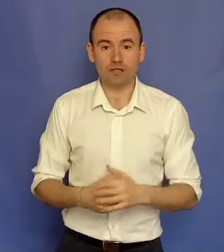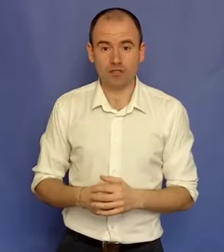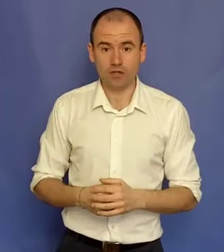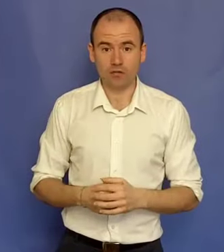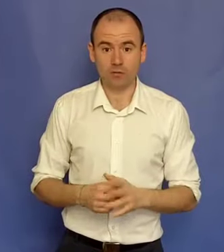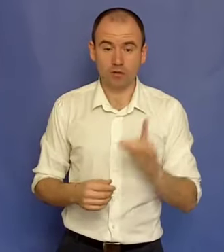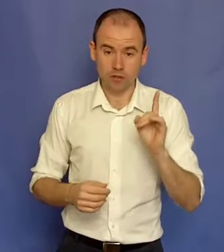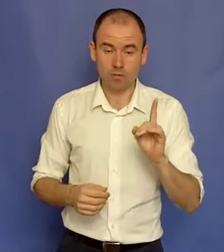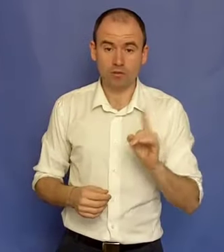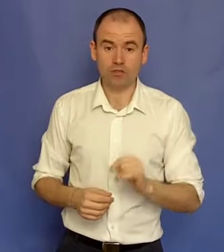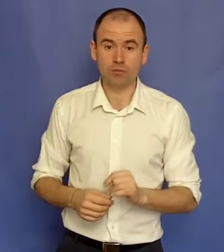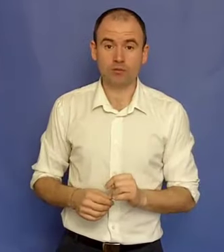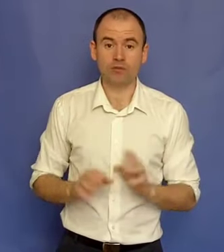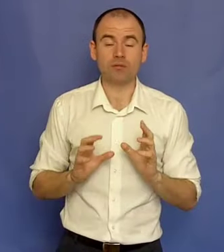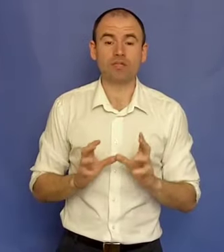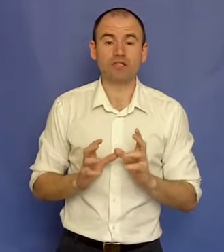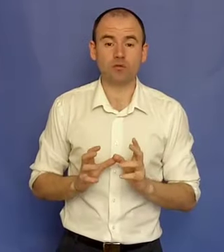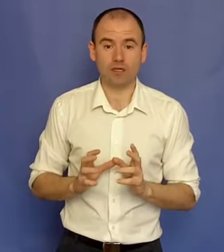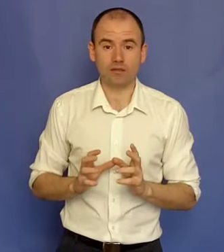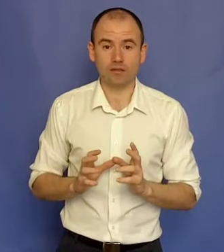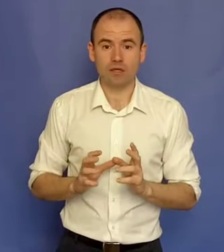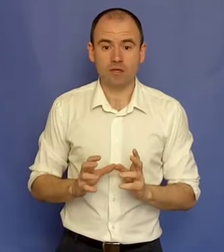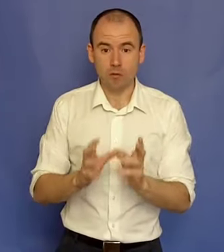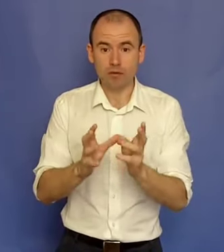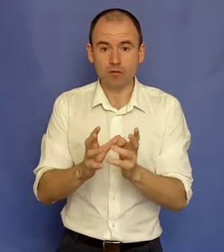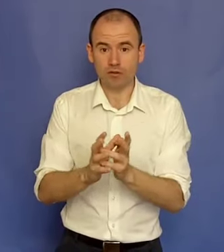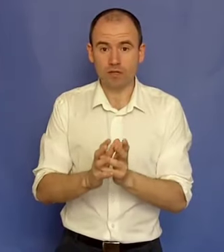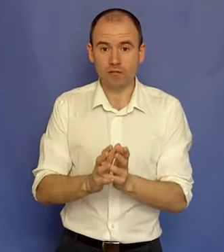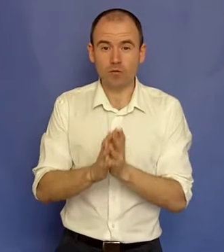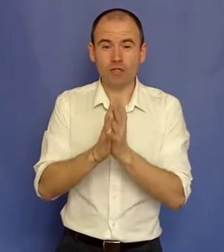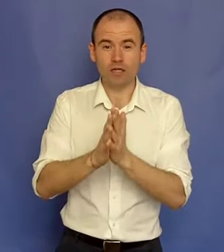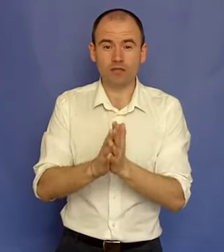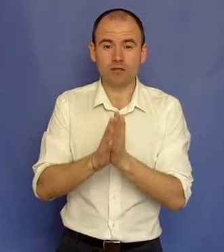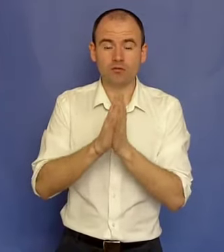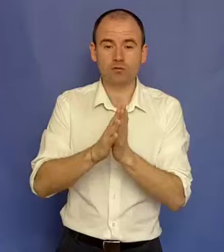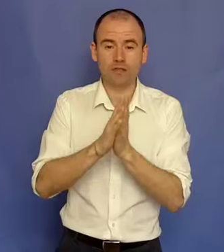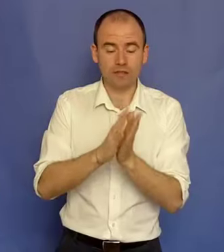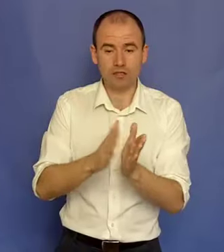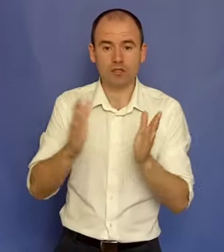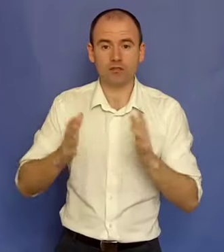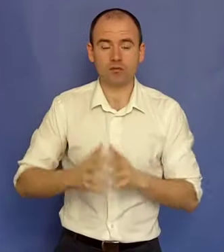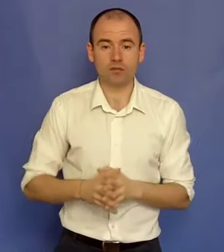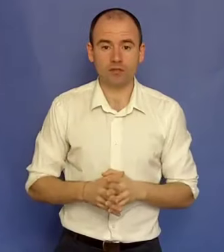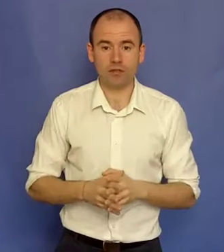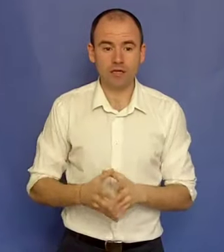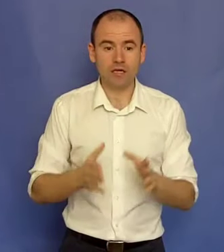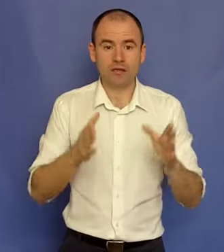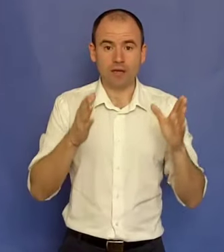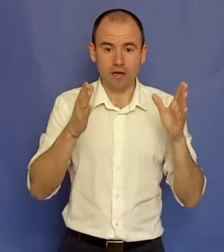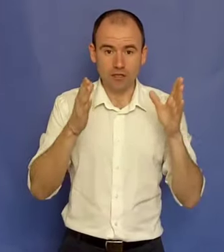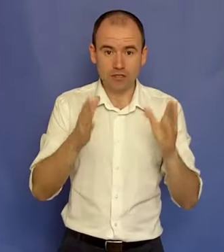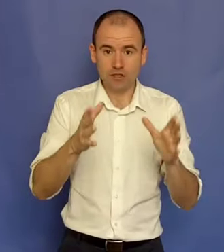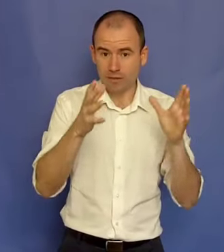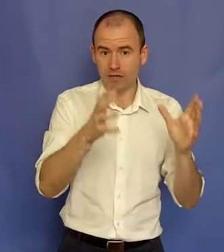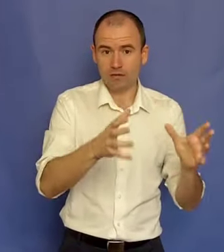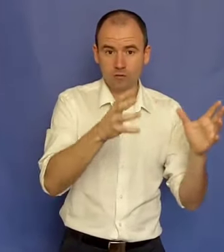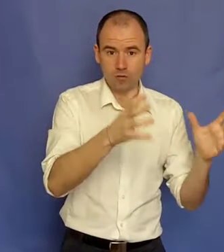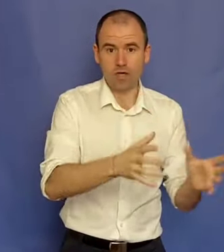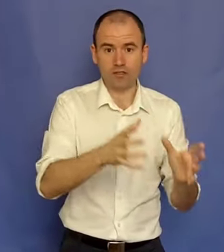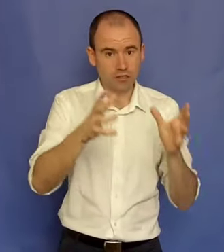financiară pentru că așa cum am zis la început suntem needucați. În momentul ăsta eu îți garantez că tu între 3 și 6 luni de zile dacă ai ști ce materiale să urmărești, să